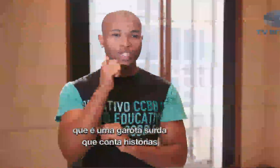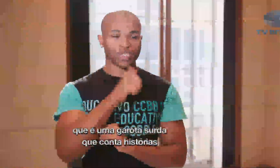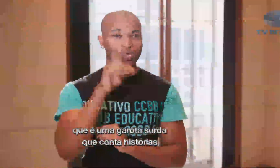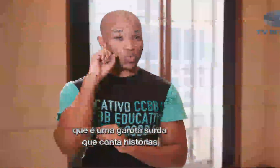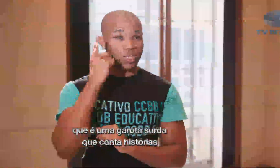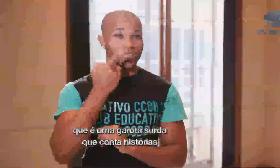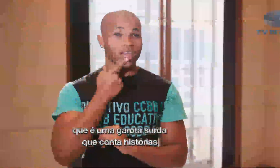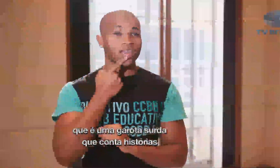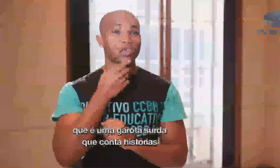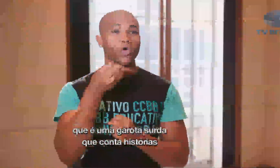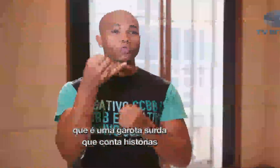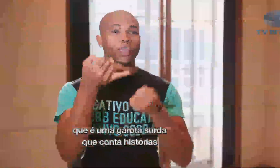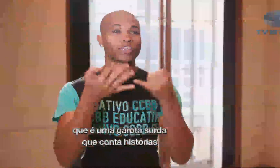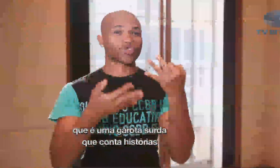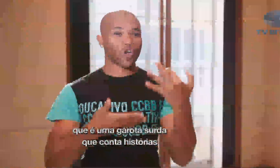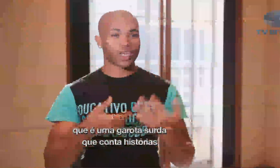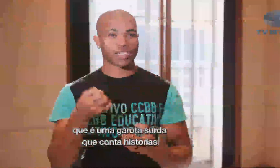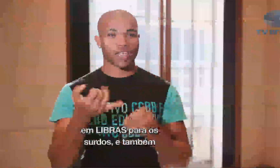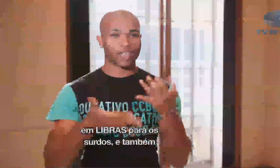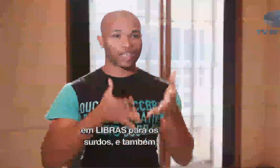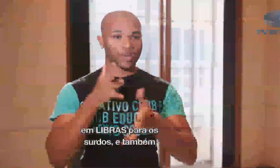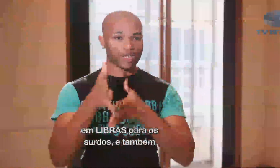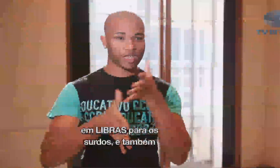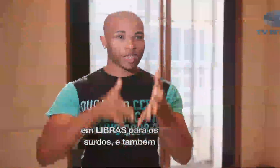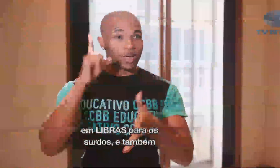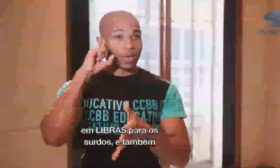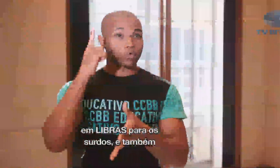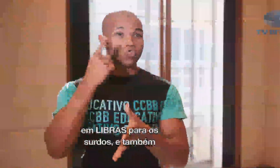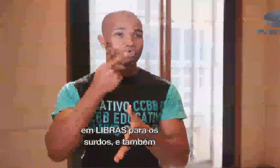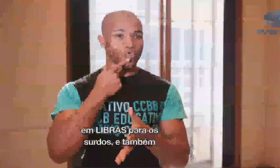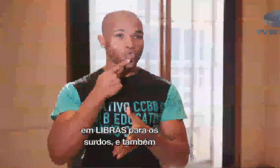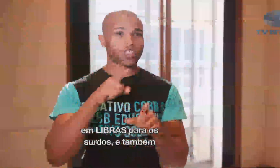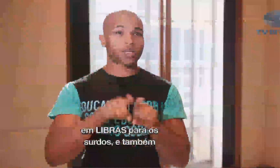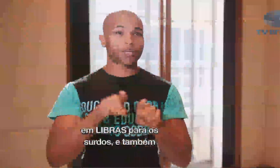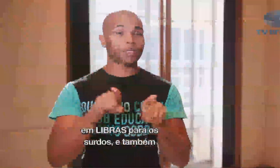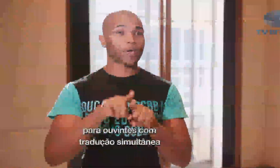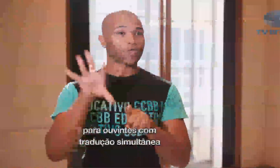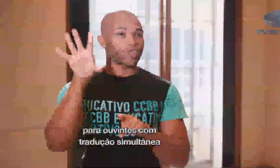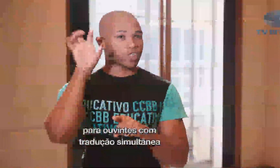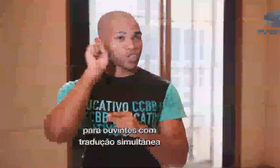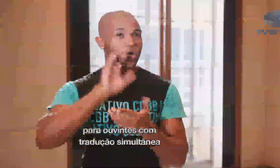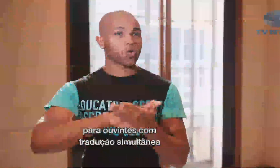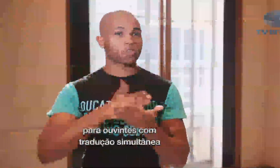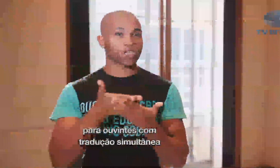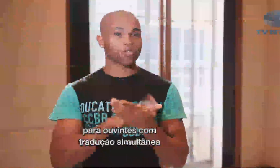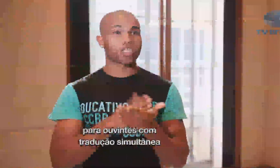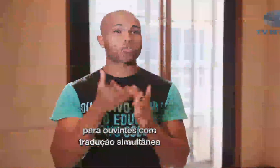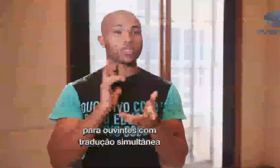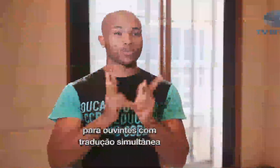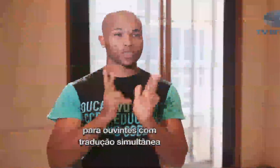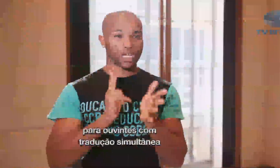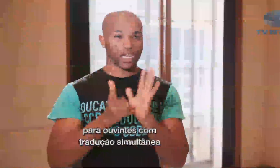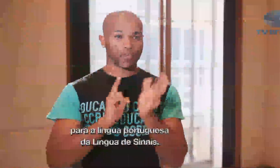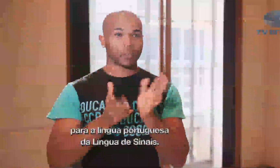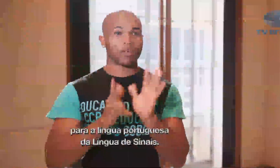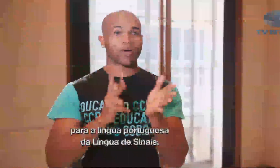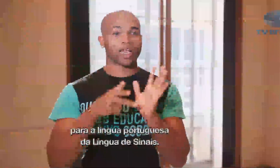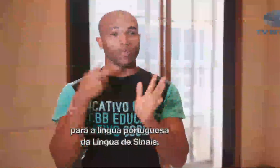surda que conta histórias em Libras para os surdos e também para ouvintes, com tradução simultânea para a língua